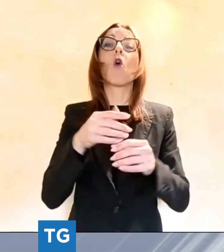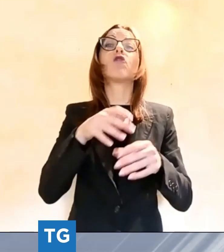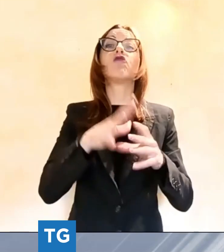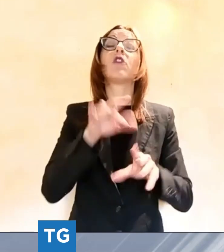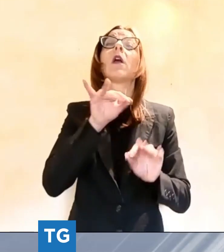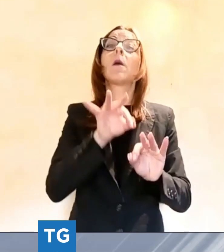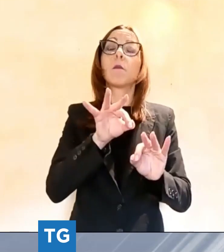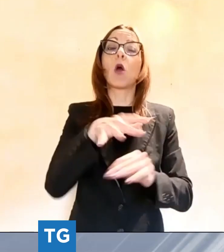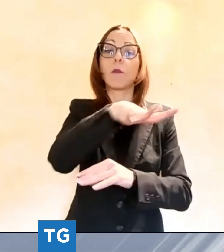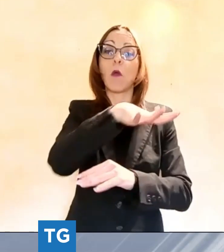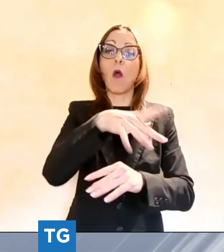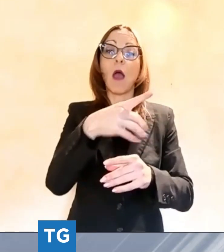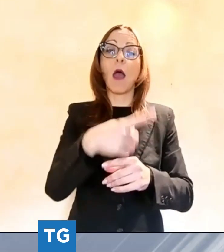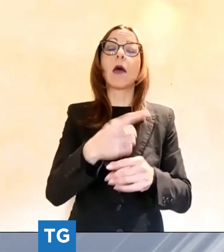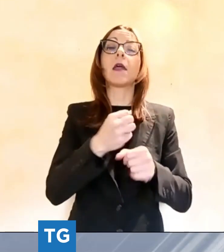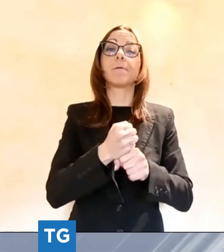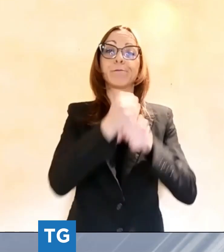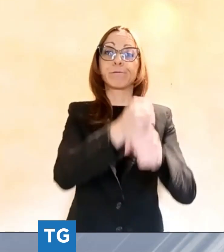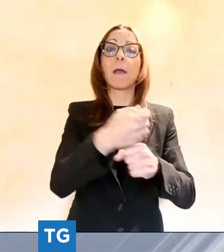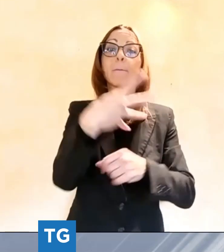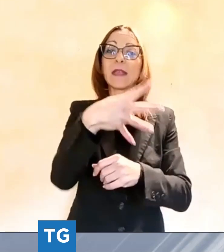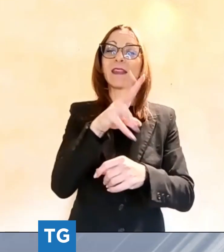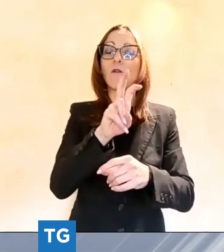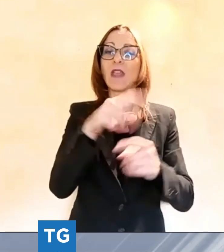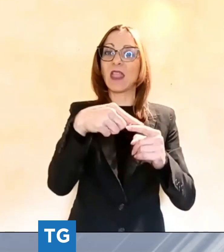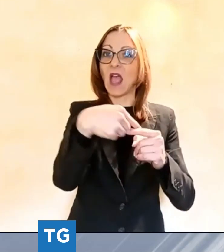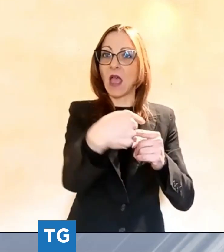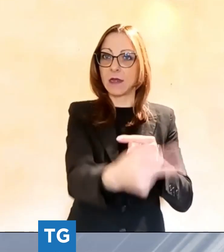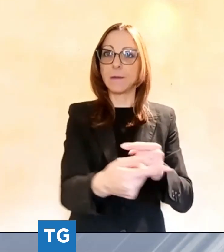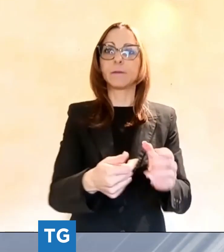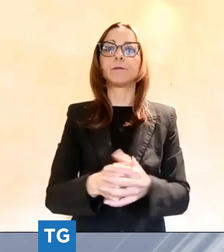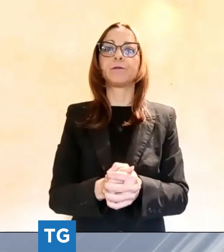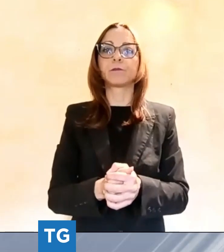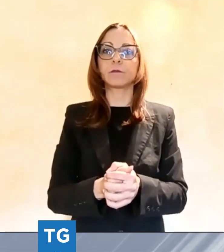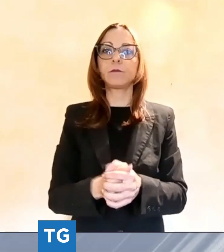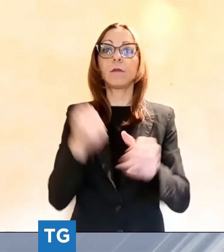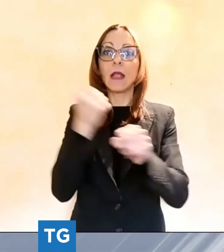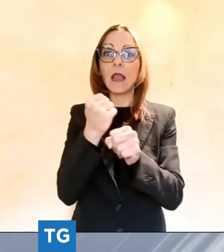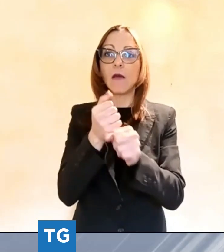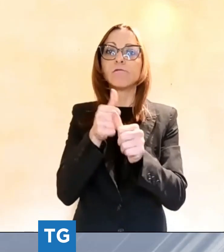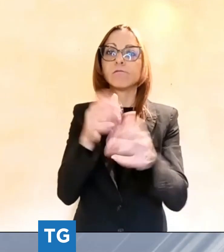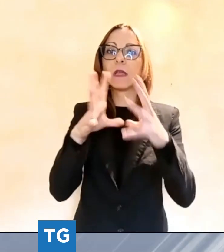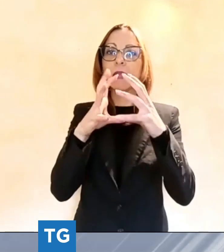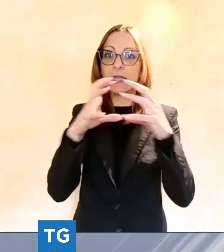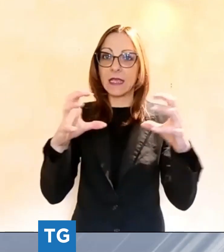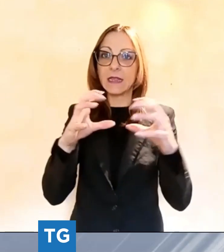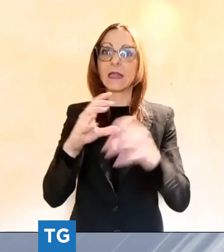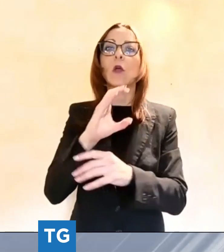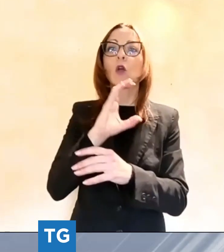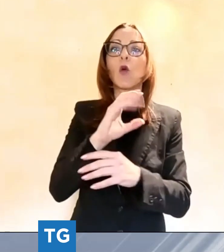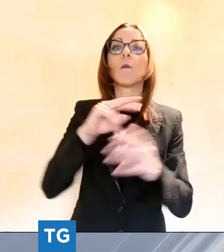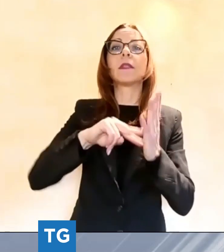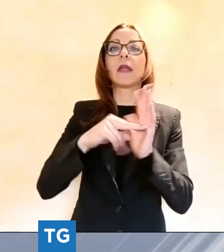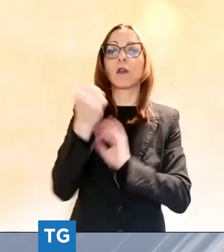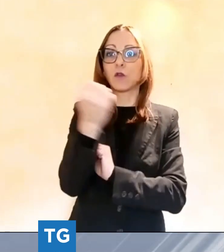spiegato dal progettista all'architetto Adriano Picardi, lavori saranno invece eseguiti dalle imprese Coppi e Tecnoservizi, il primo piano dell'edificio